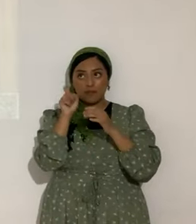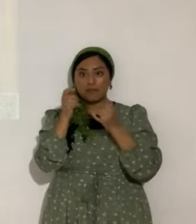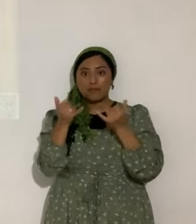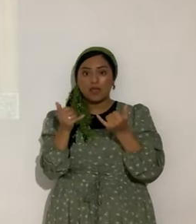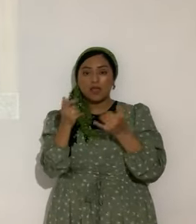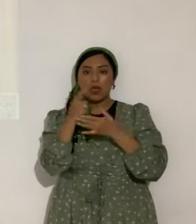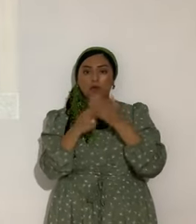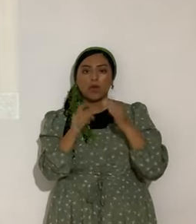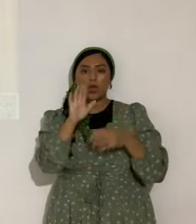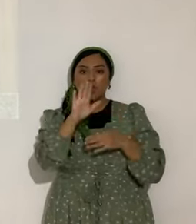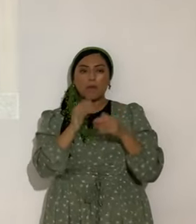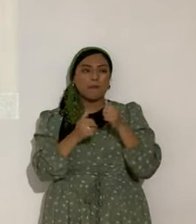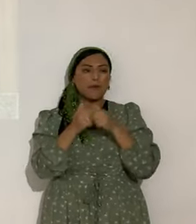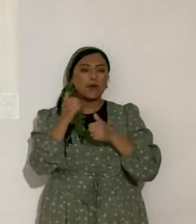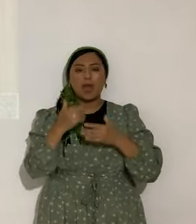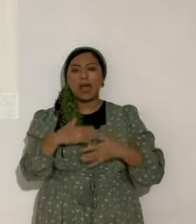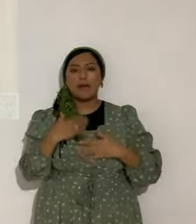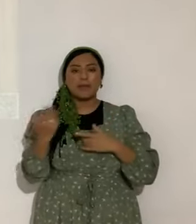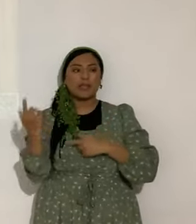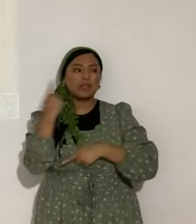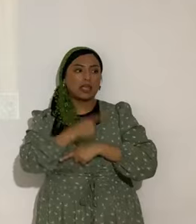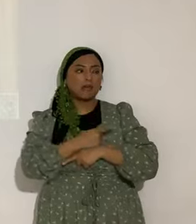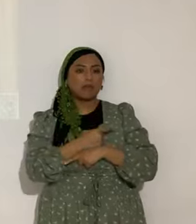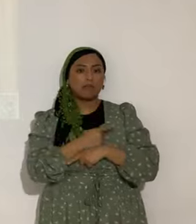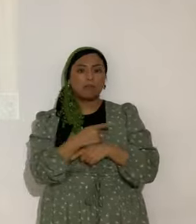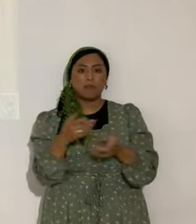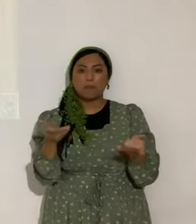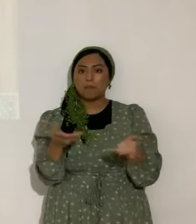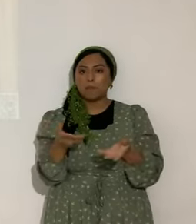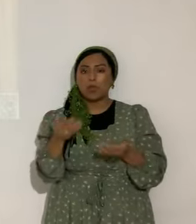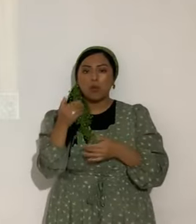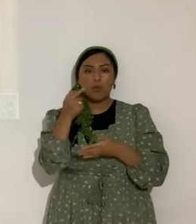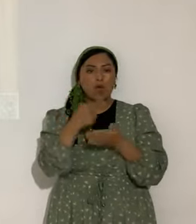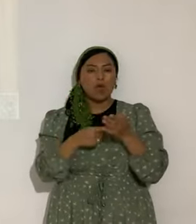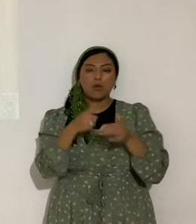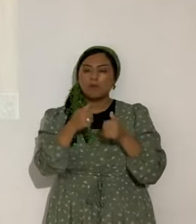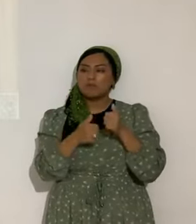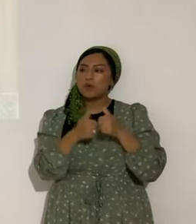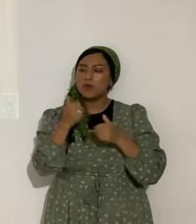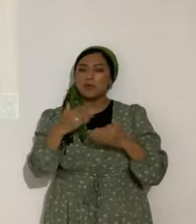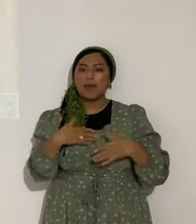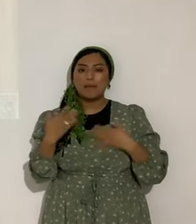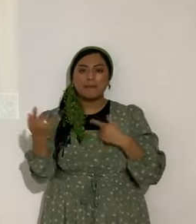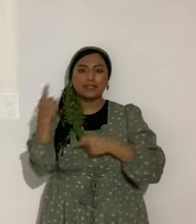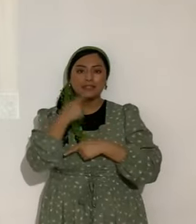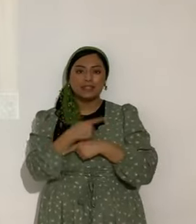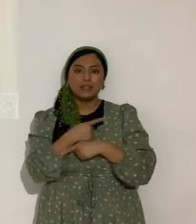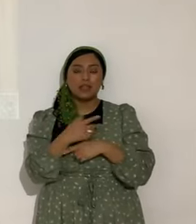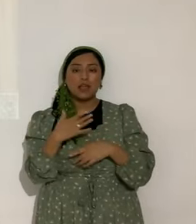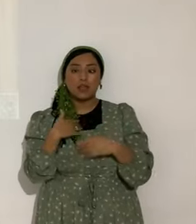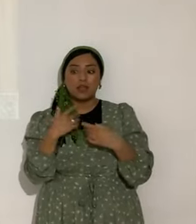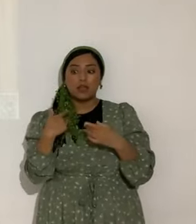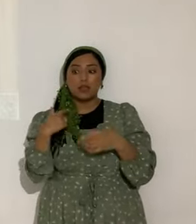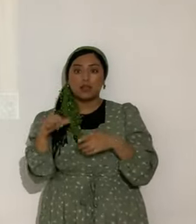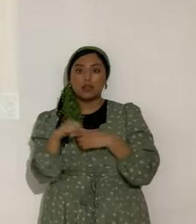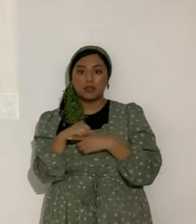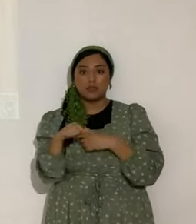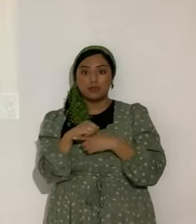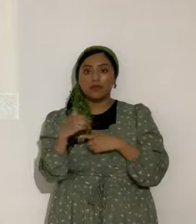sido tu día más feliz, ¿sí? ¿Cuál ha sido tu día más feliz? Yo lo he hecho como una encuesta entre los mismos